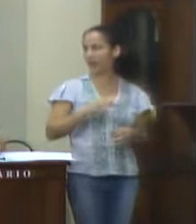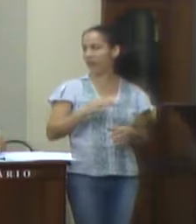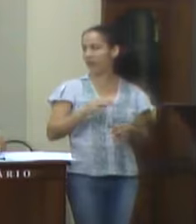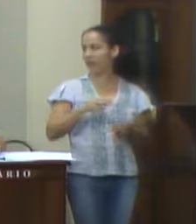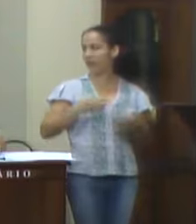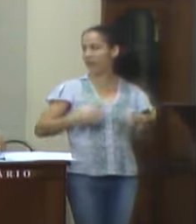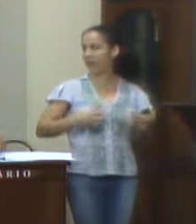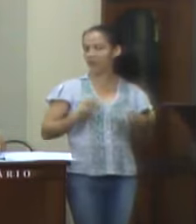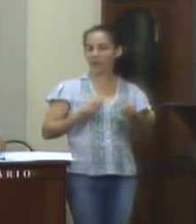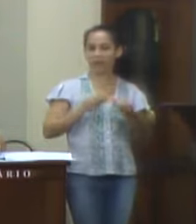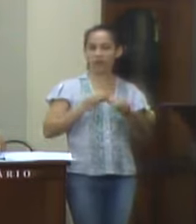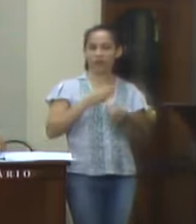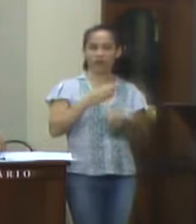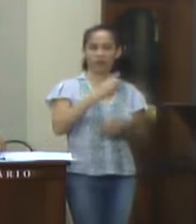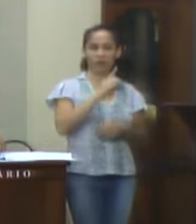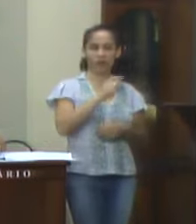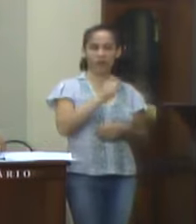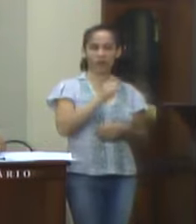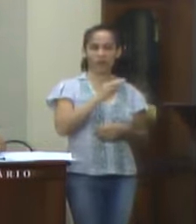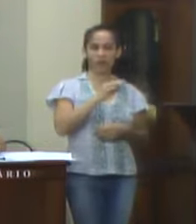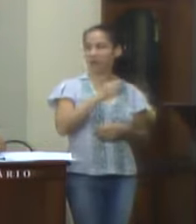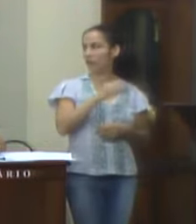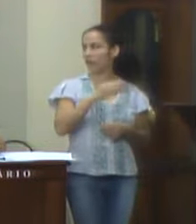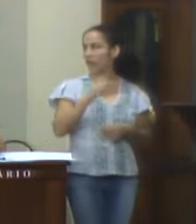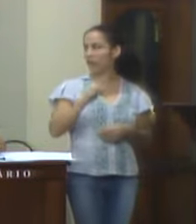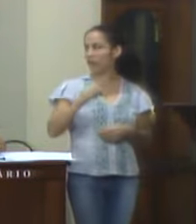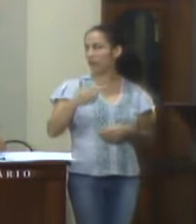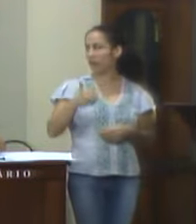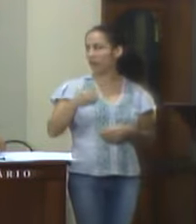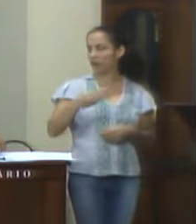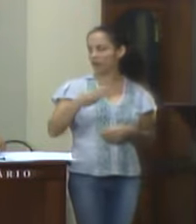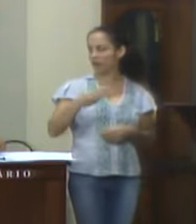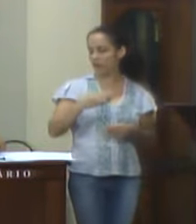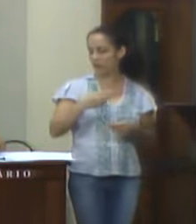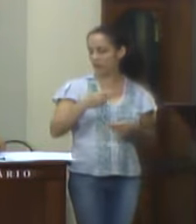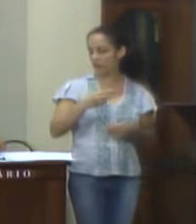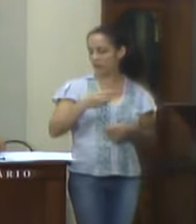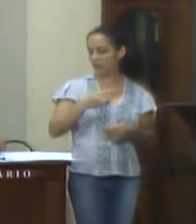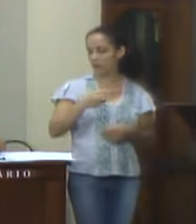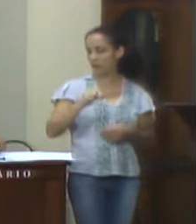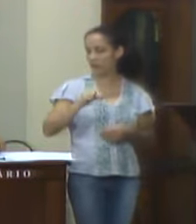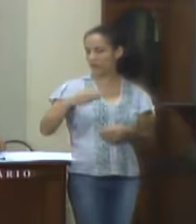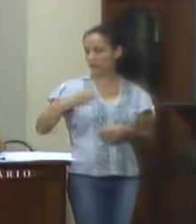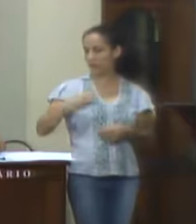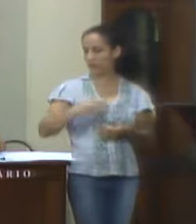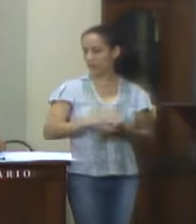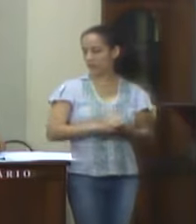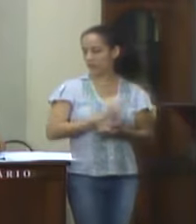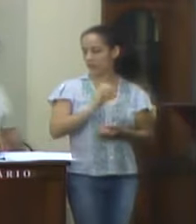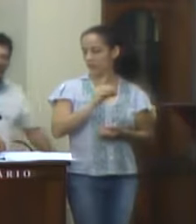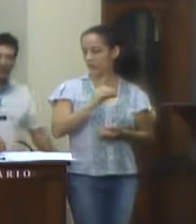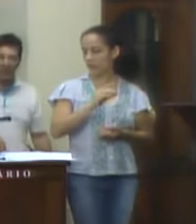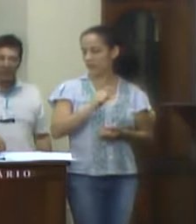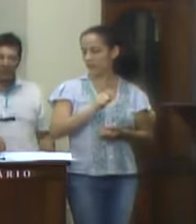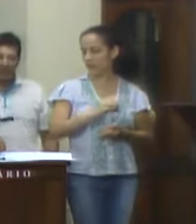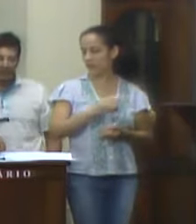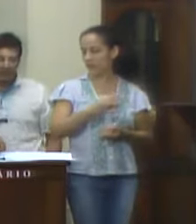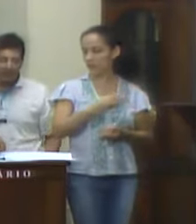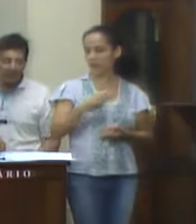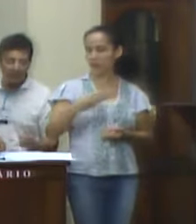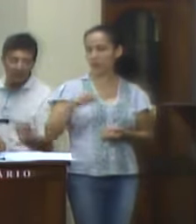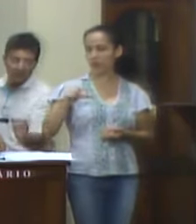Dotação 02-13-15-452-20-2093, Código 3390